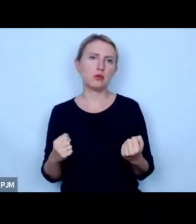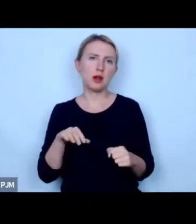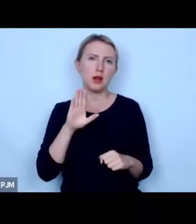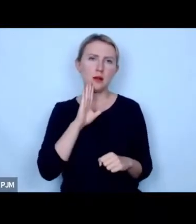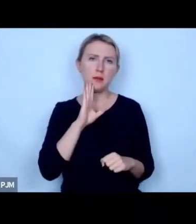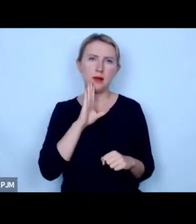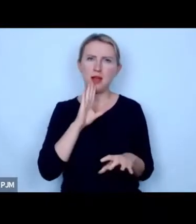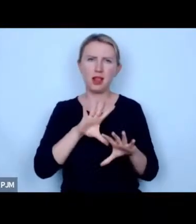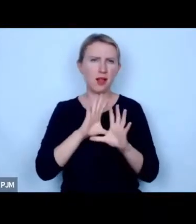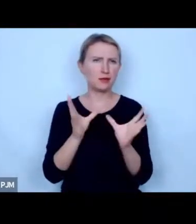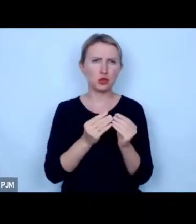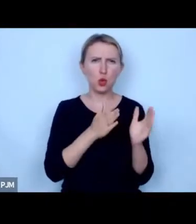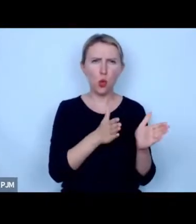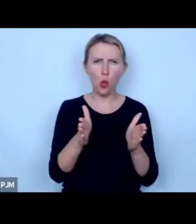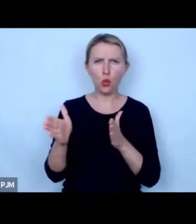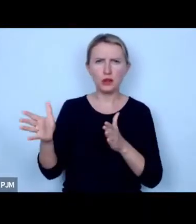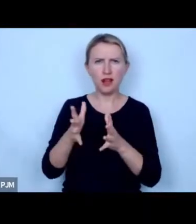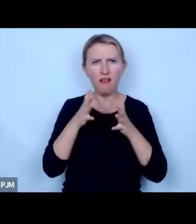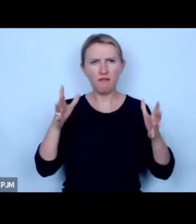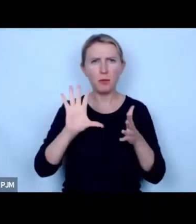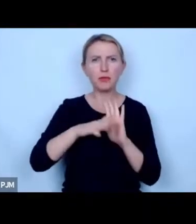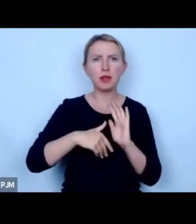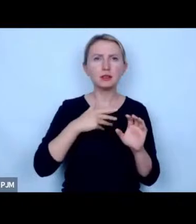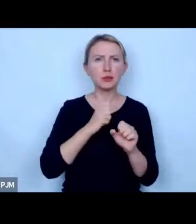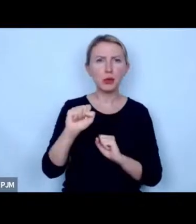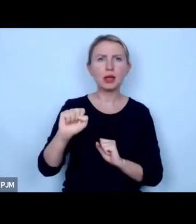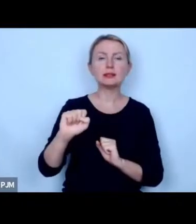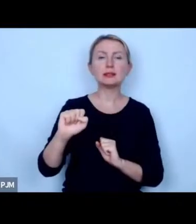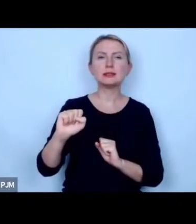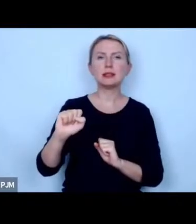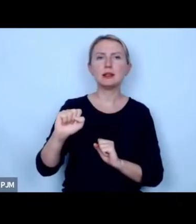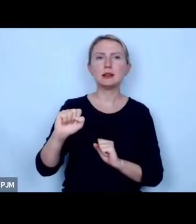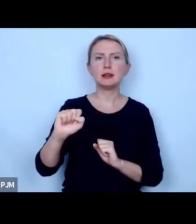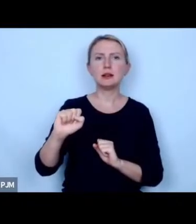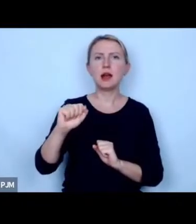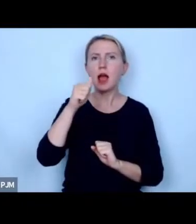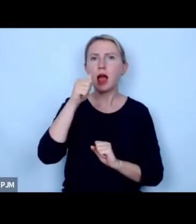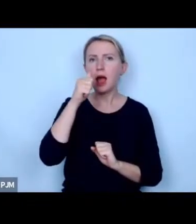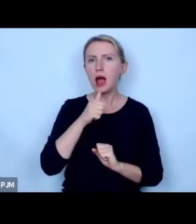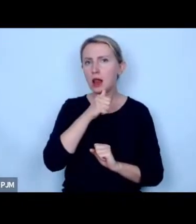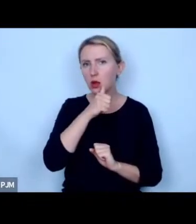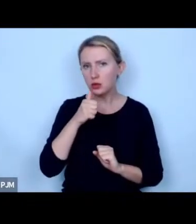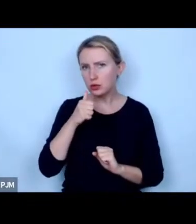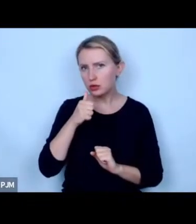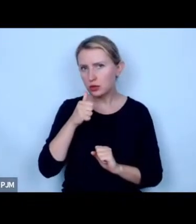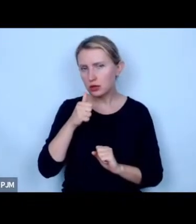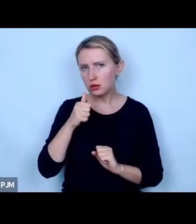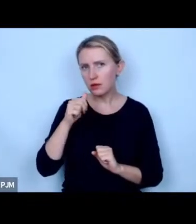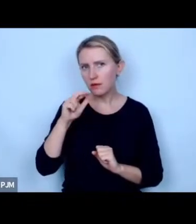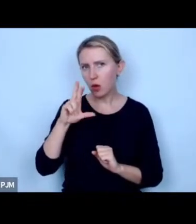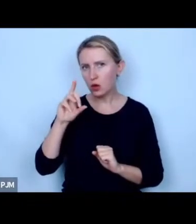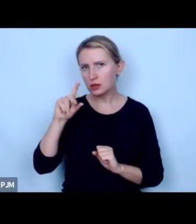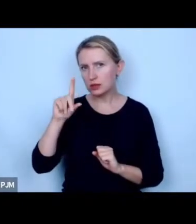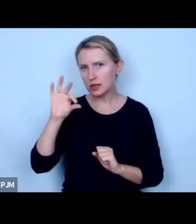właściwie na wszystkich ulicach wszystkich większych miast działają działają most for the voiceless